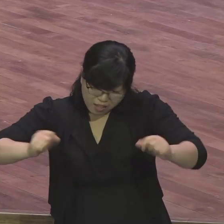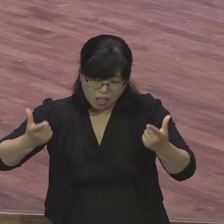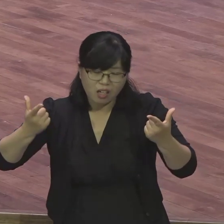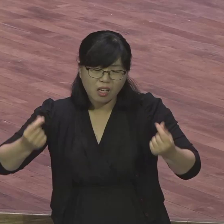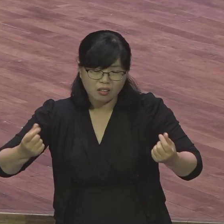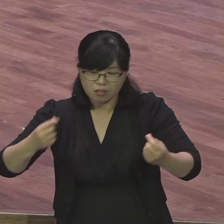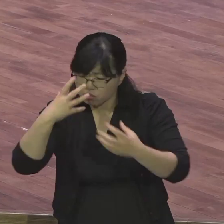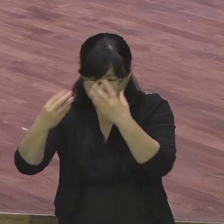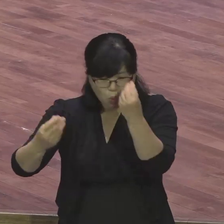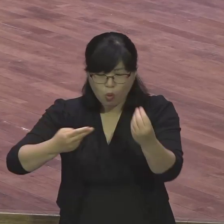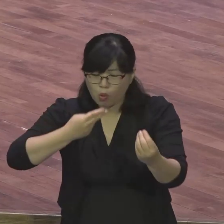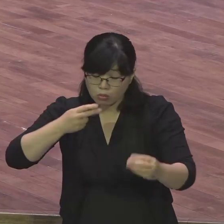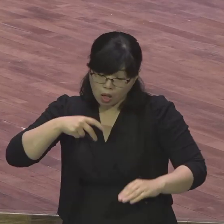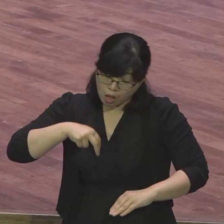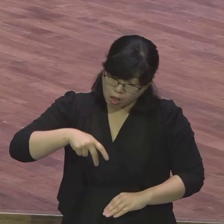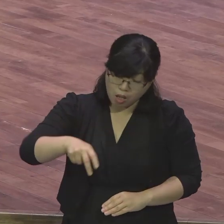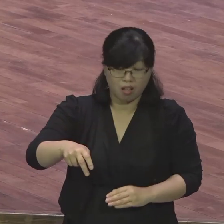이 내용에 공감이 갑니까